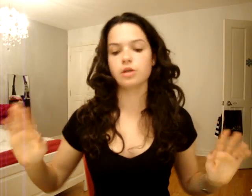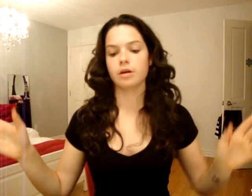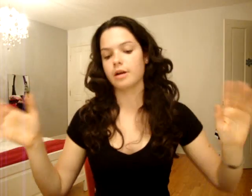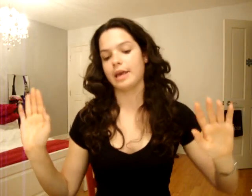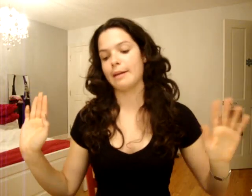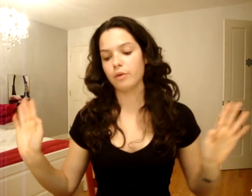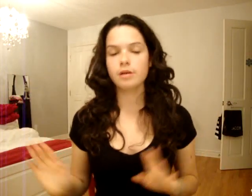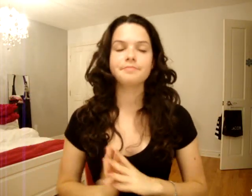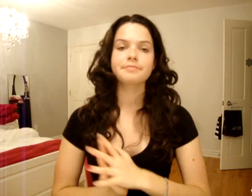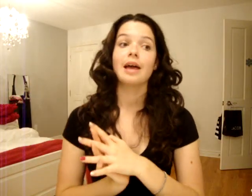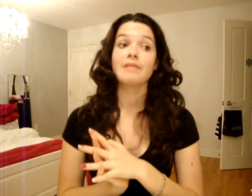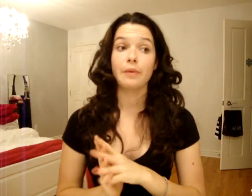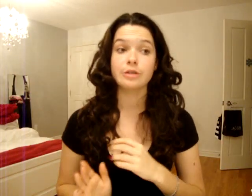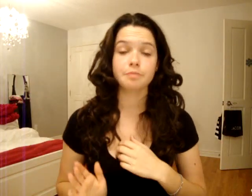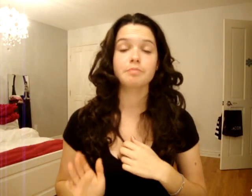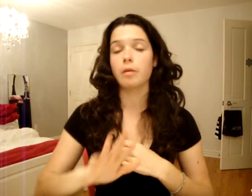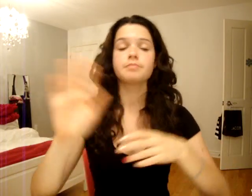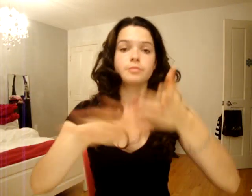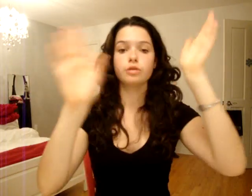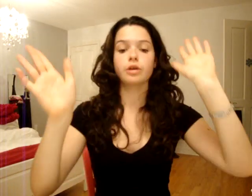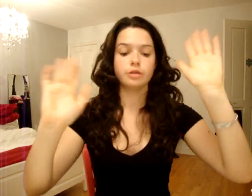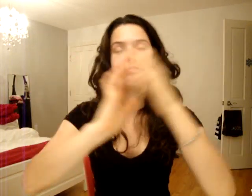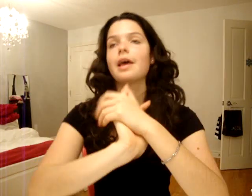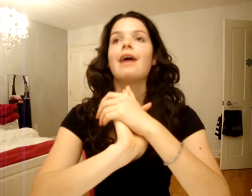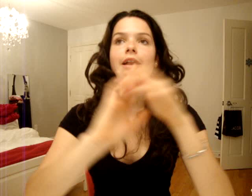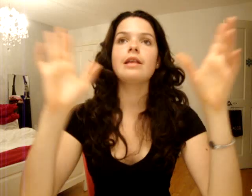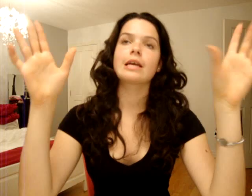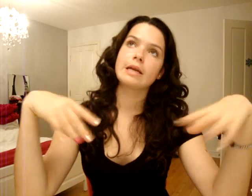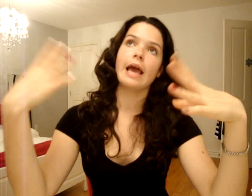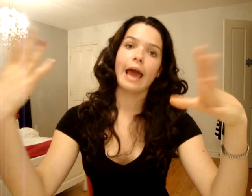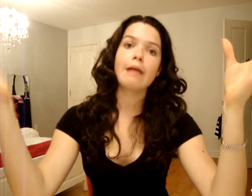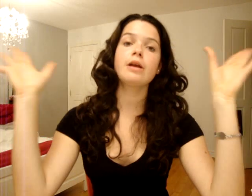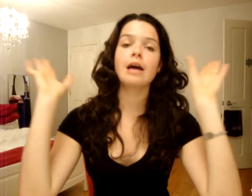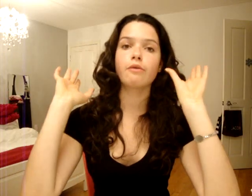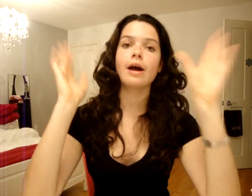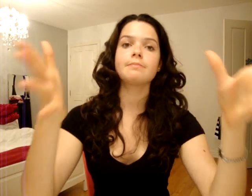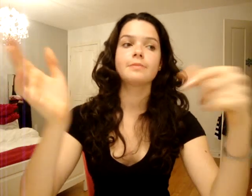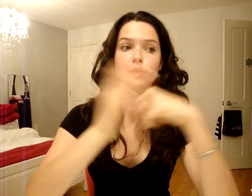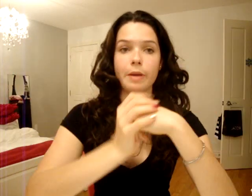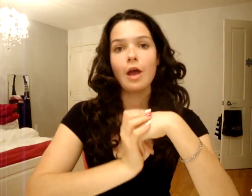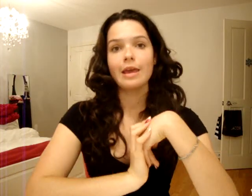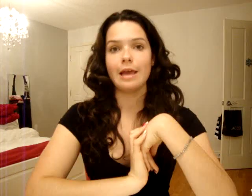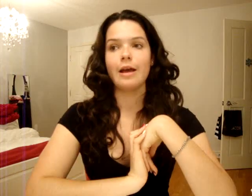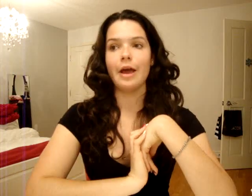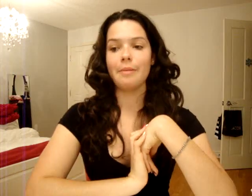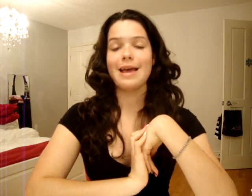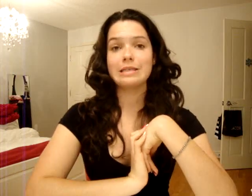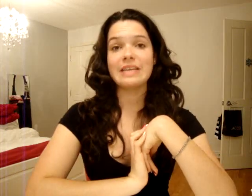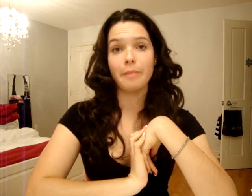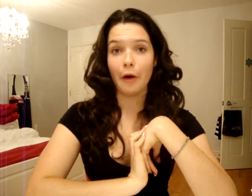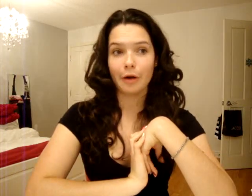genre le camo, là. Fait que ouais, ça. Mais bon, outre ça. Fait que là, il t'explique les règles. Puis là, il t'envoie jouer. Est-ce que ça fait peur?